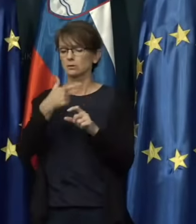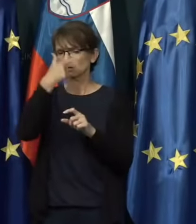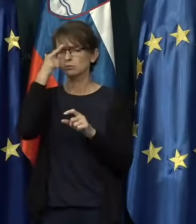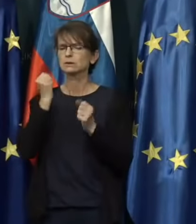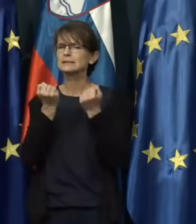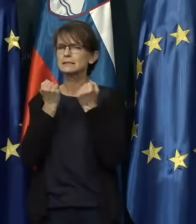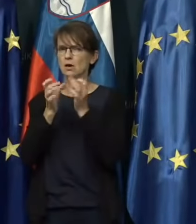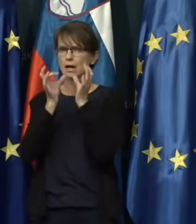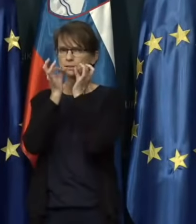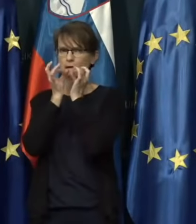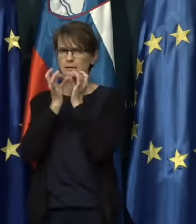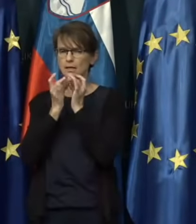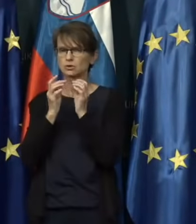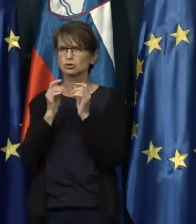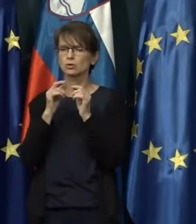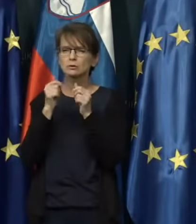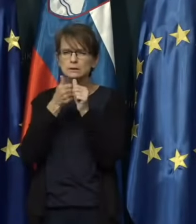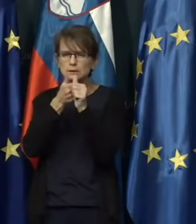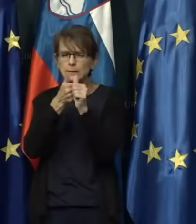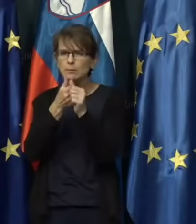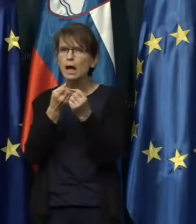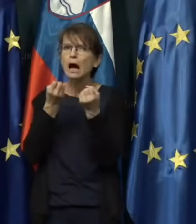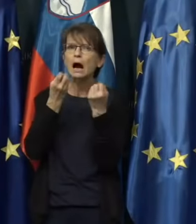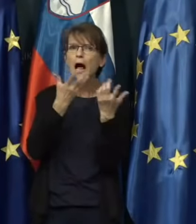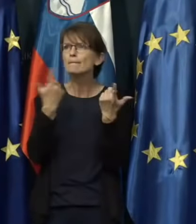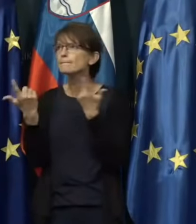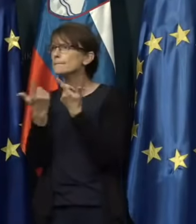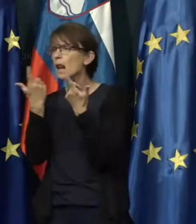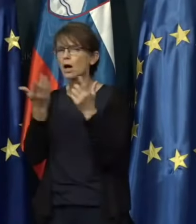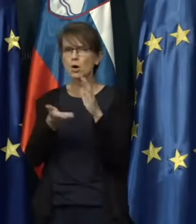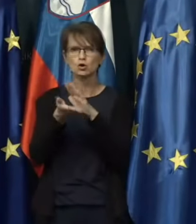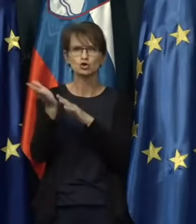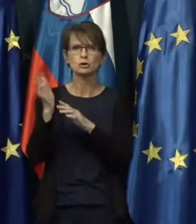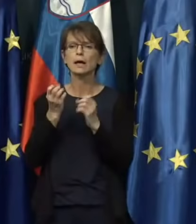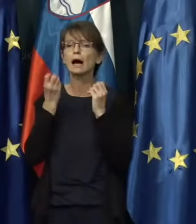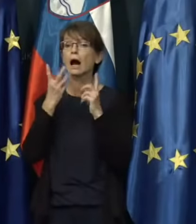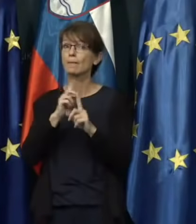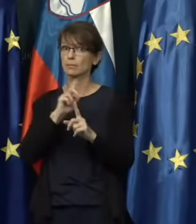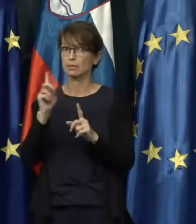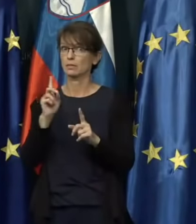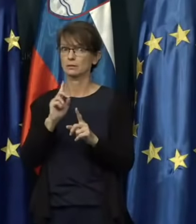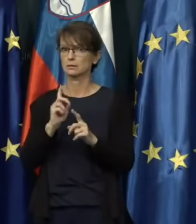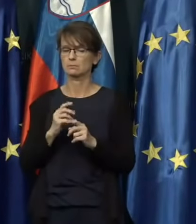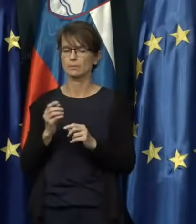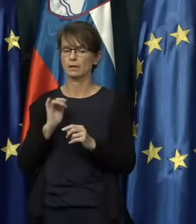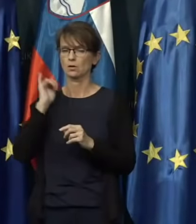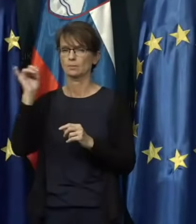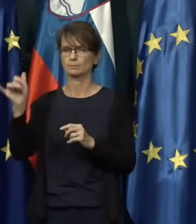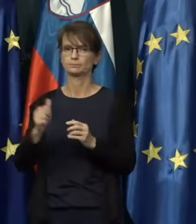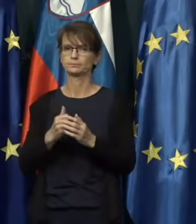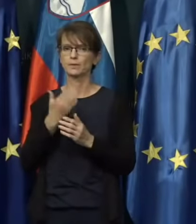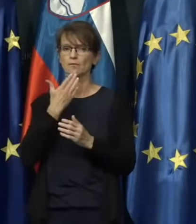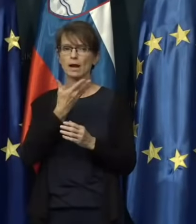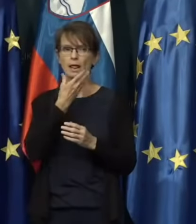natančno spremljajo, kam bi lahko šli, predvsem pa kam ne smejo. Paradi pa?